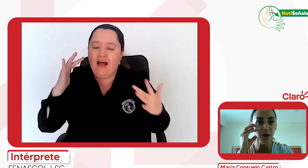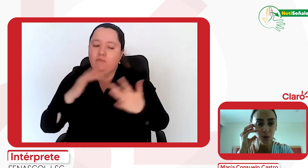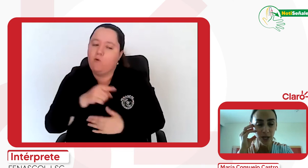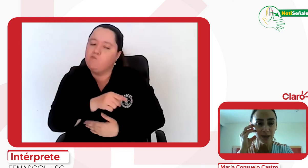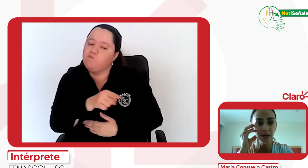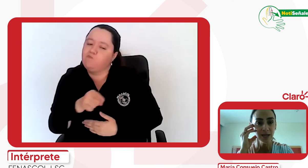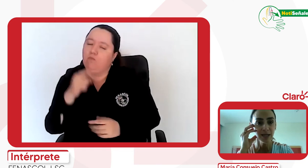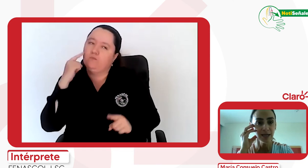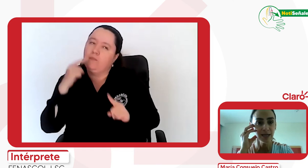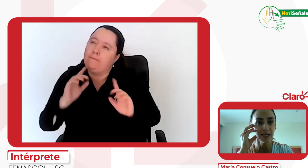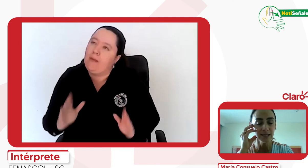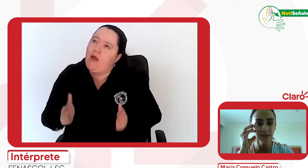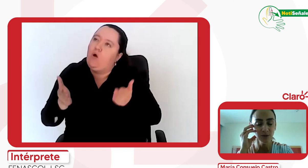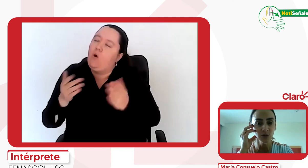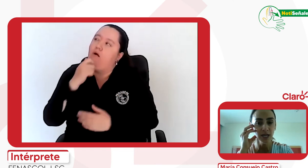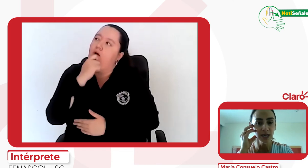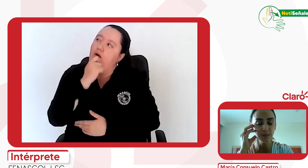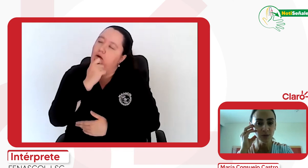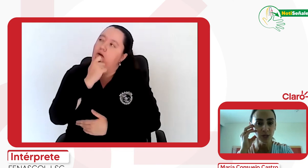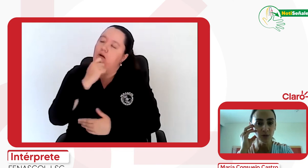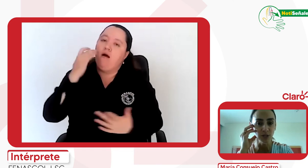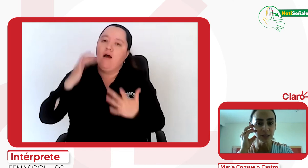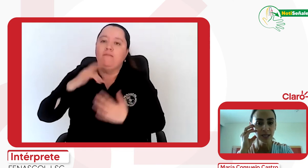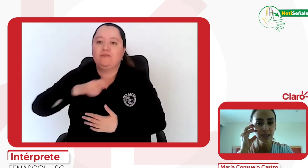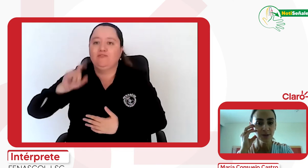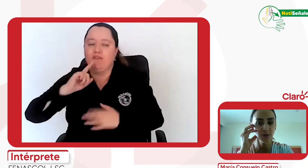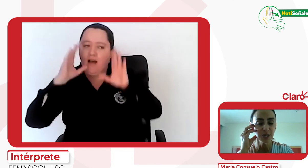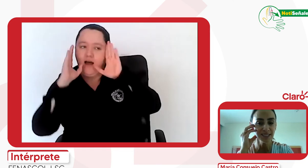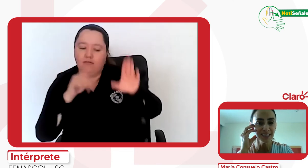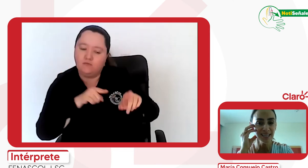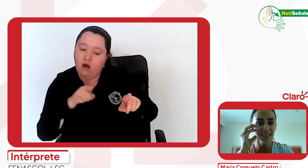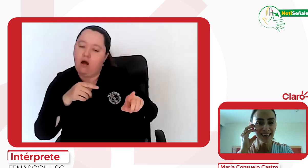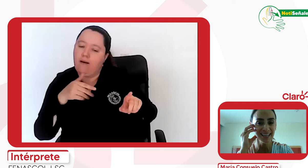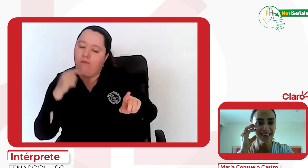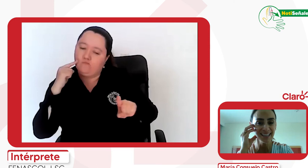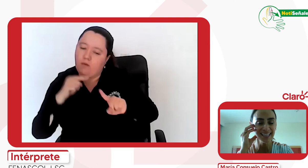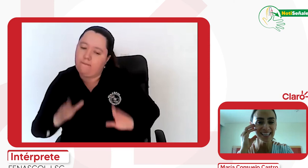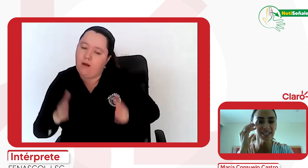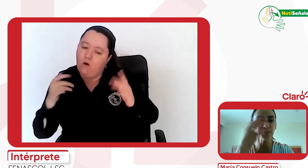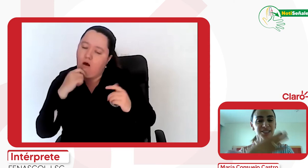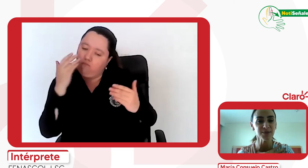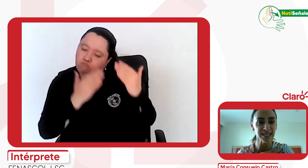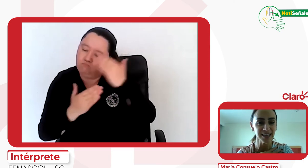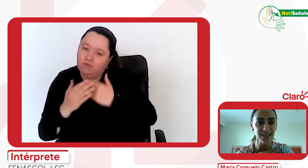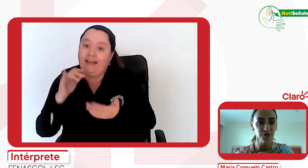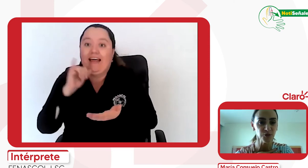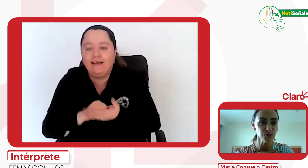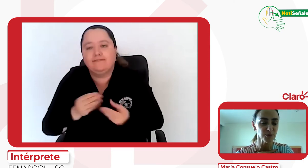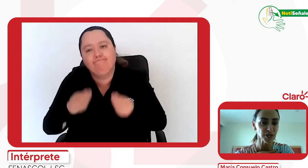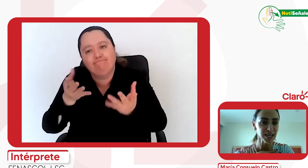mejora en la atención a las personas sordas. Entonces, quédense con este mensaje de que no nos vamos a